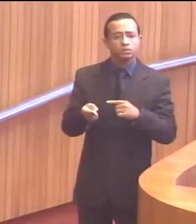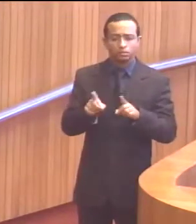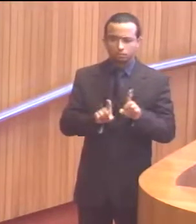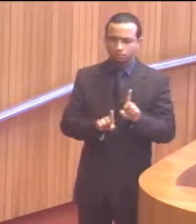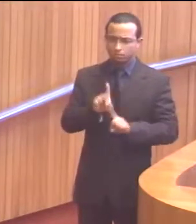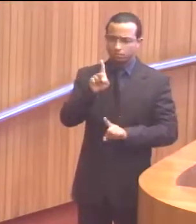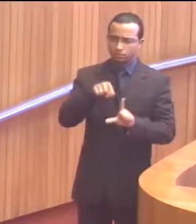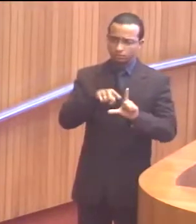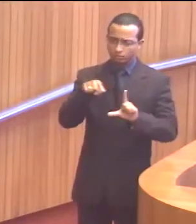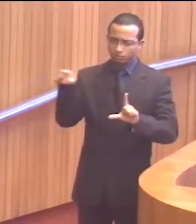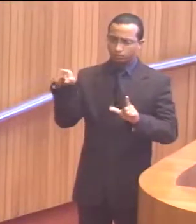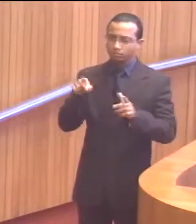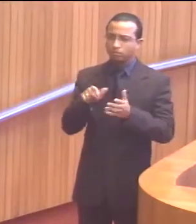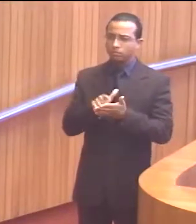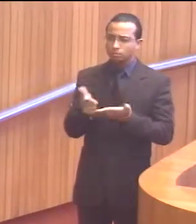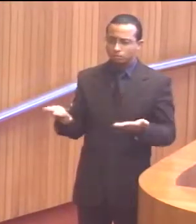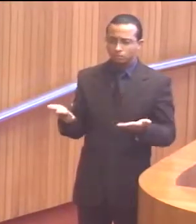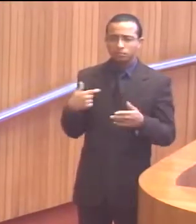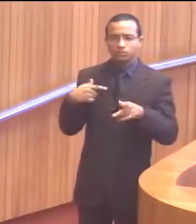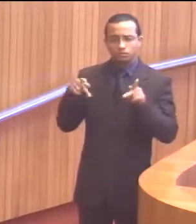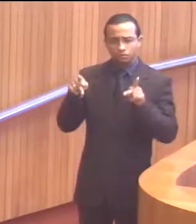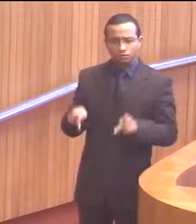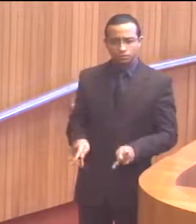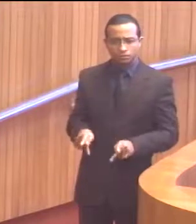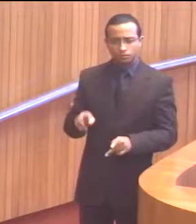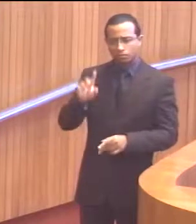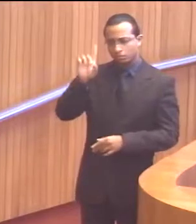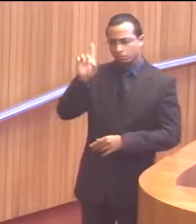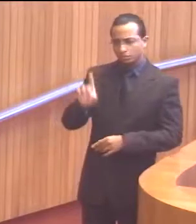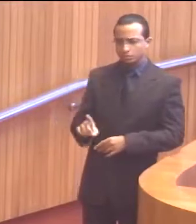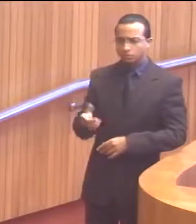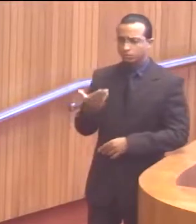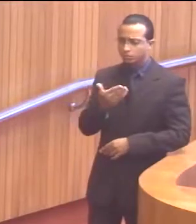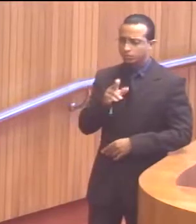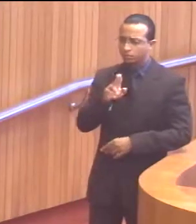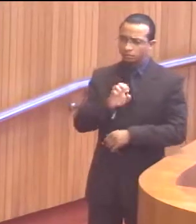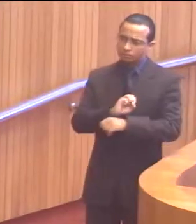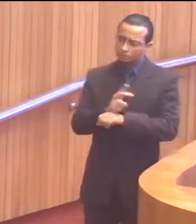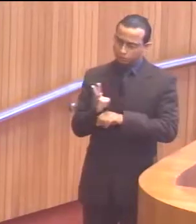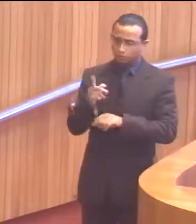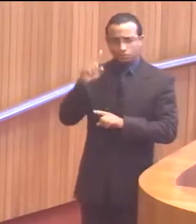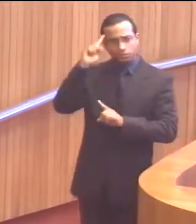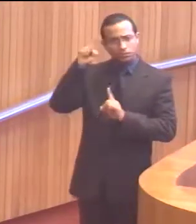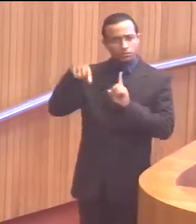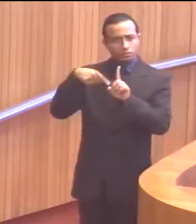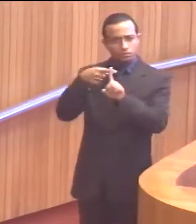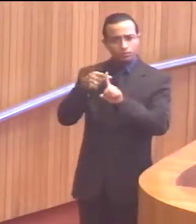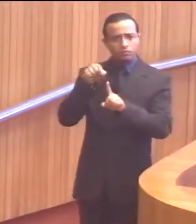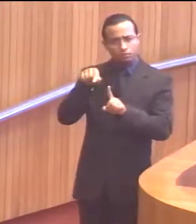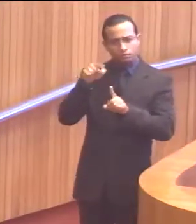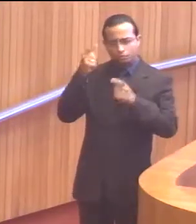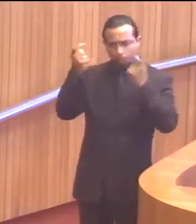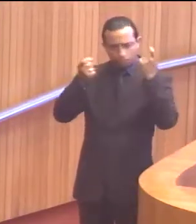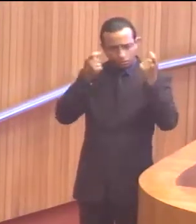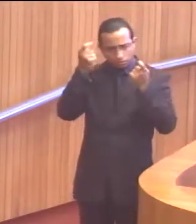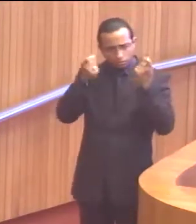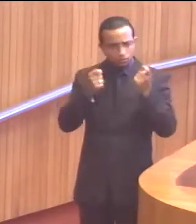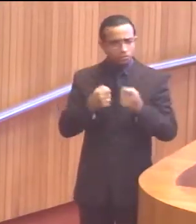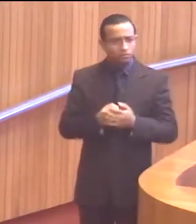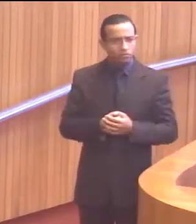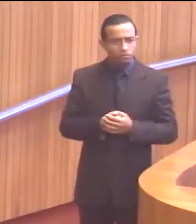eu até diria que a postura da gestão da UEMA tem sido uma postura positiva. Eles estão preocupados,